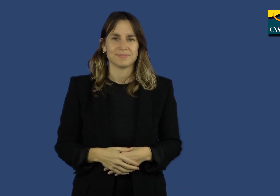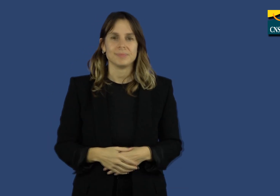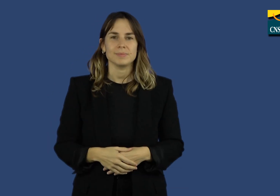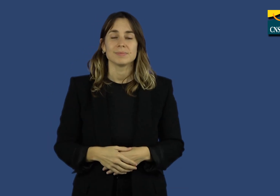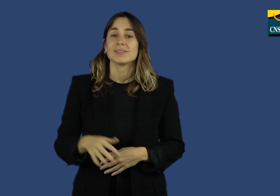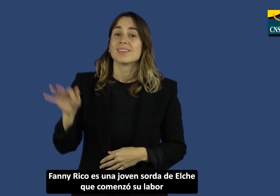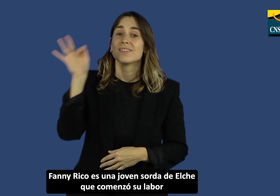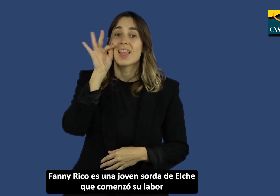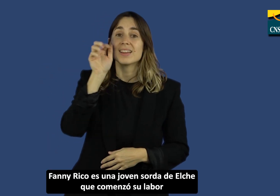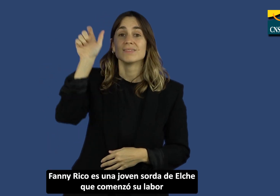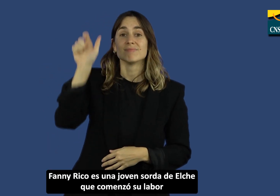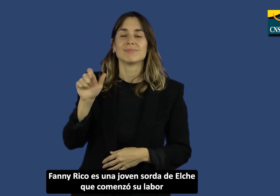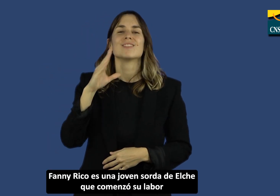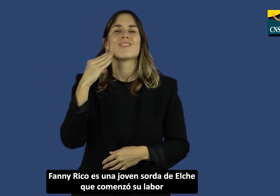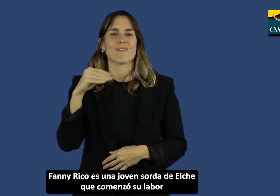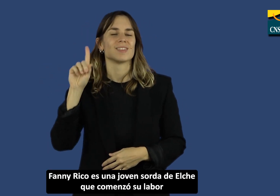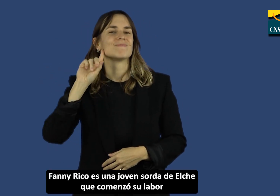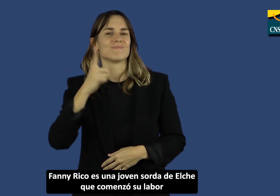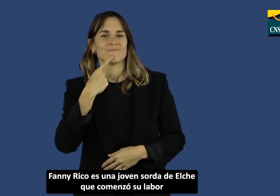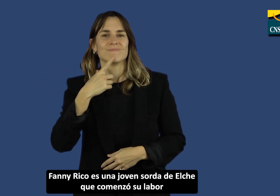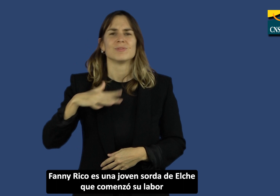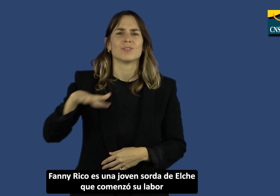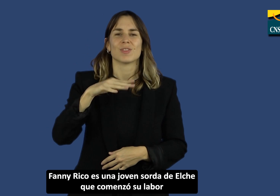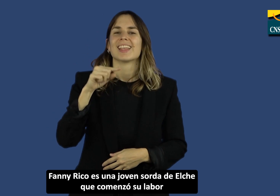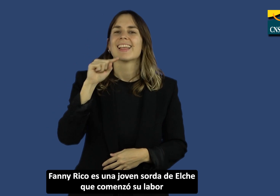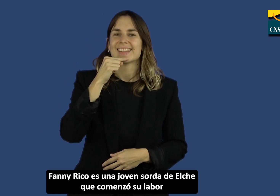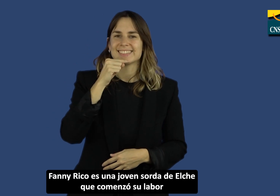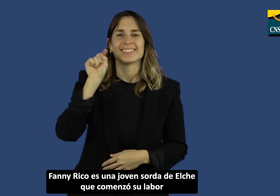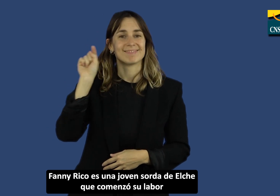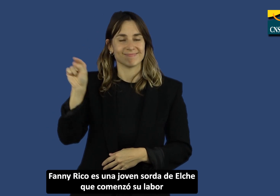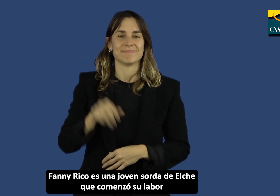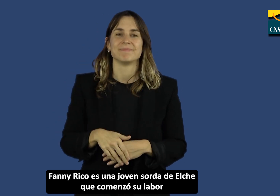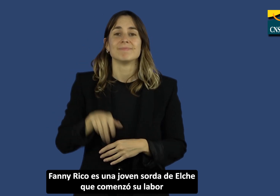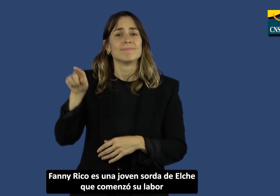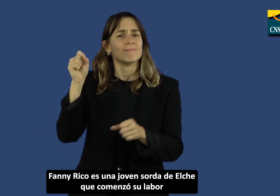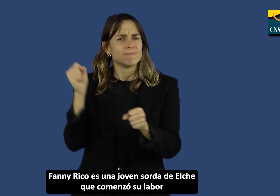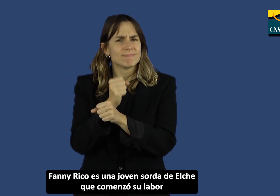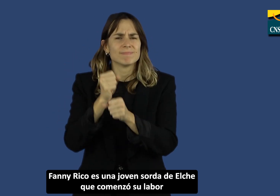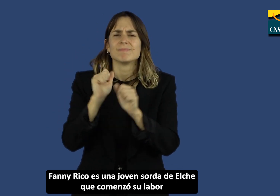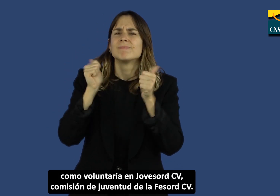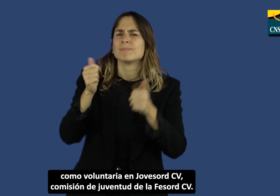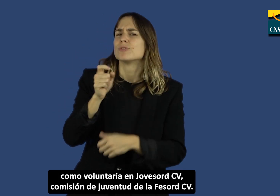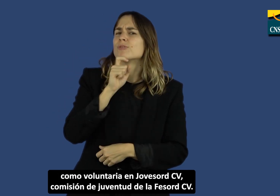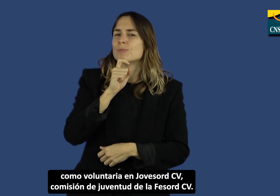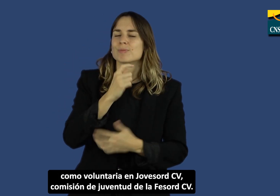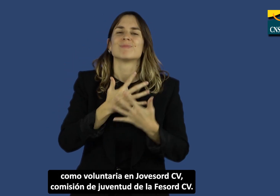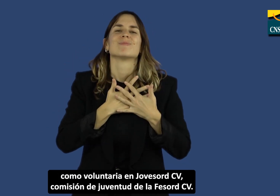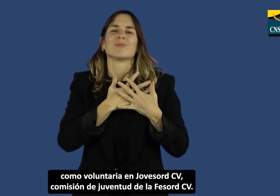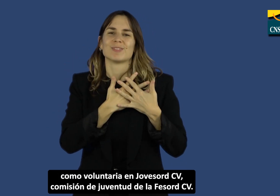Fanny Rico es una joven sorda de Elche que comenzó su labor como voluntaria en JovenSorCV,